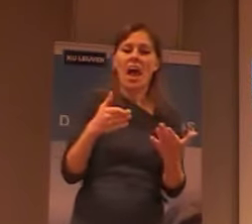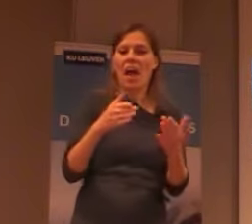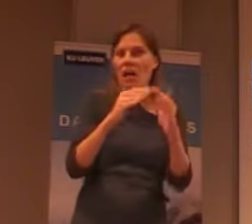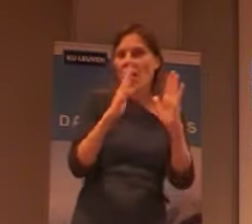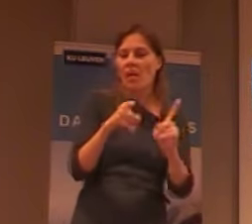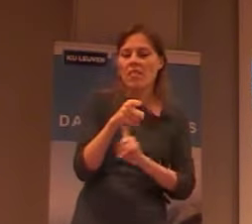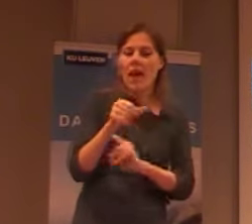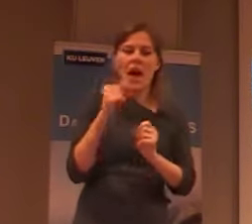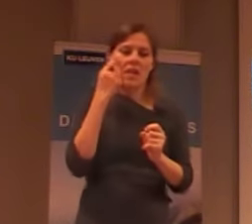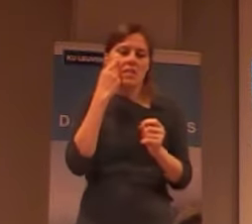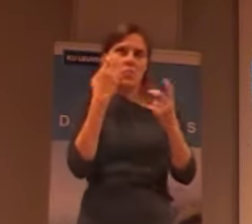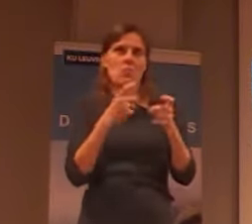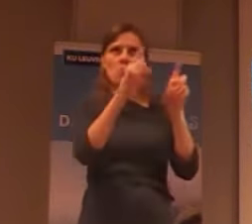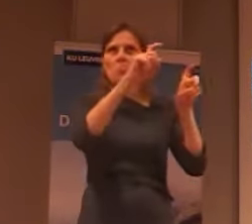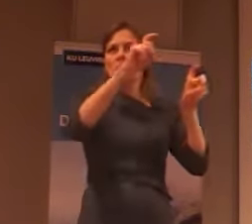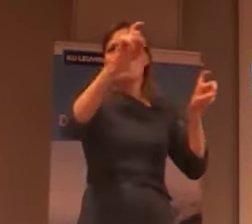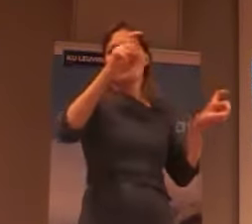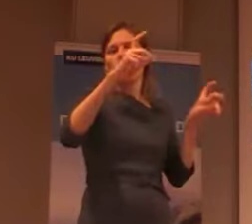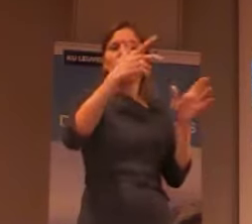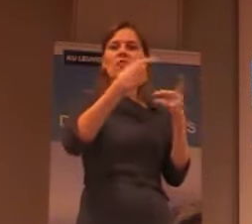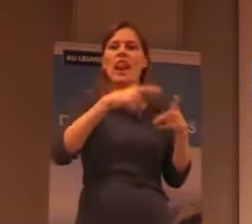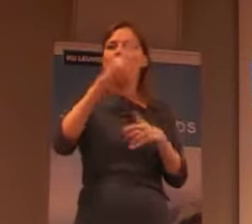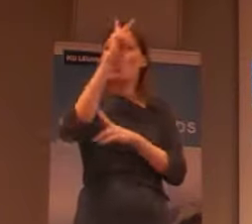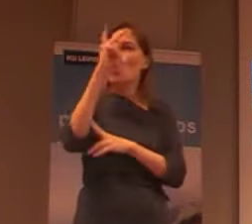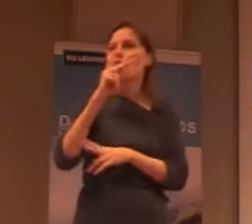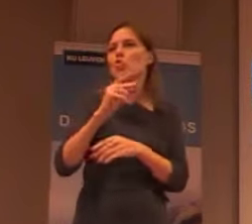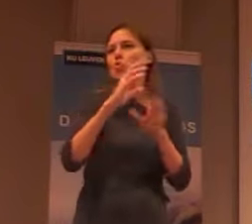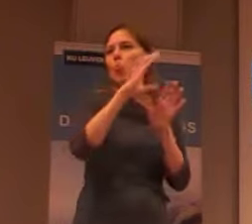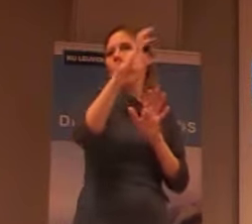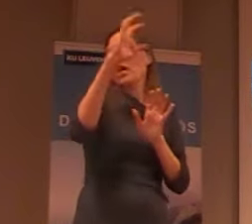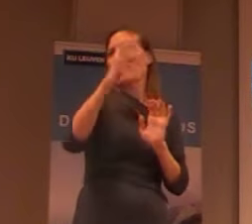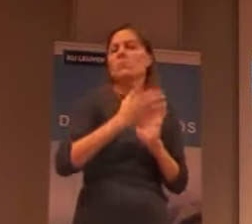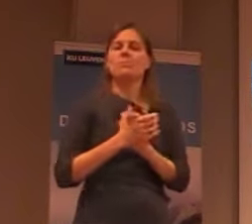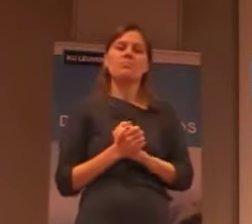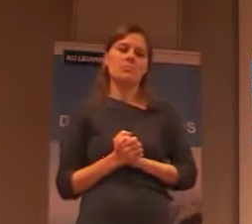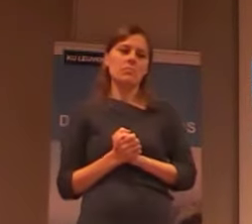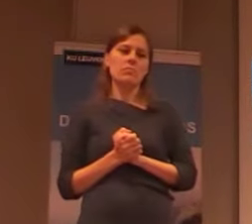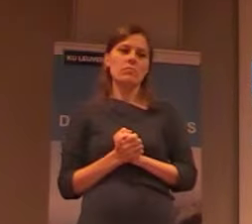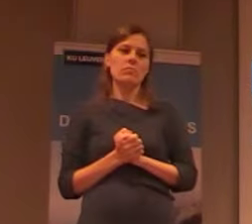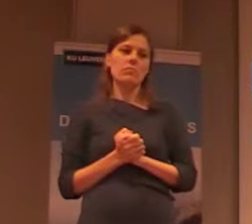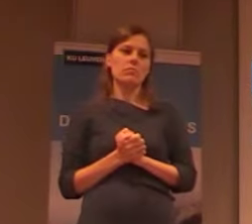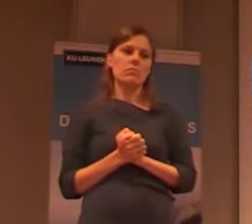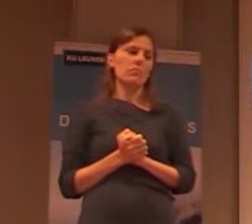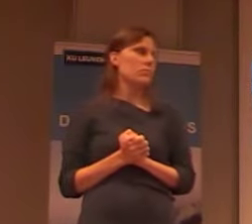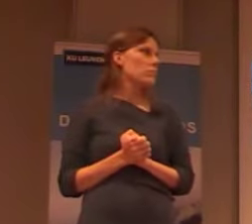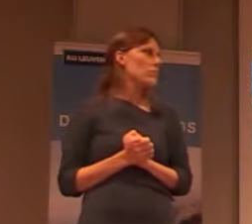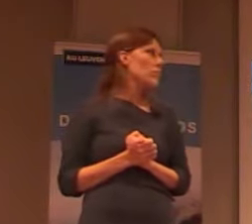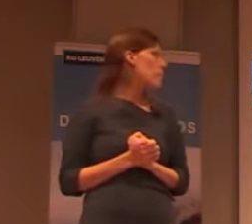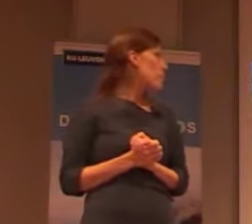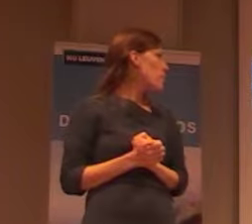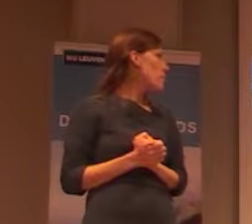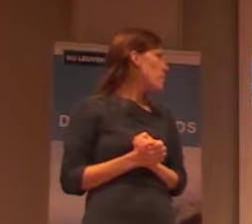kunnen uitoefenen. Dat gaf eigenlijk de gelegenheid om die plek te gaan bezoeken. Met begrip van wat daar